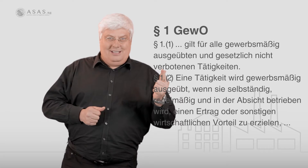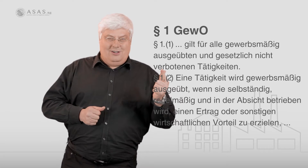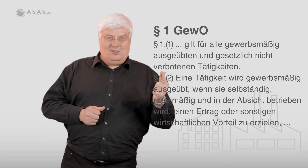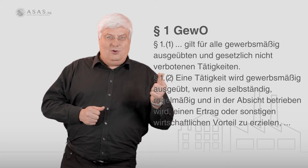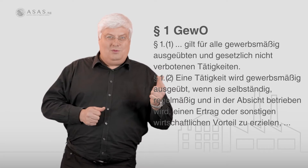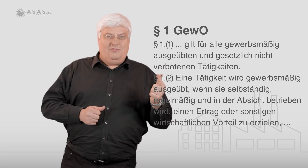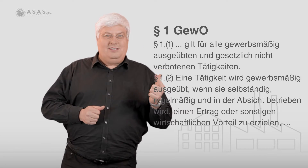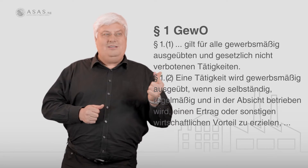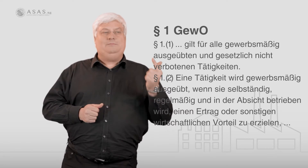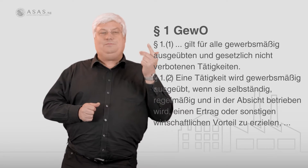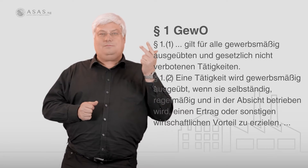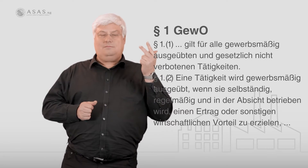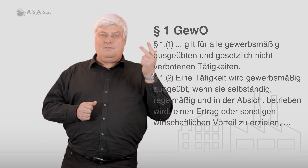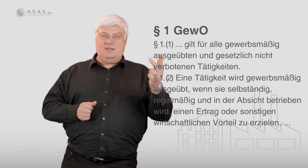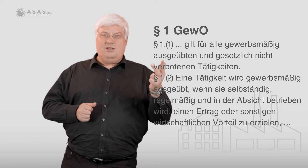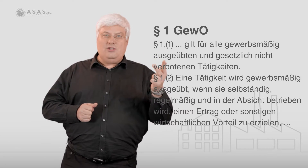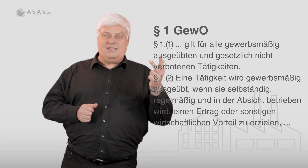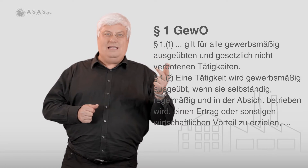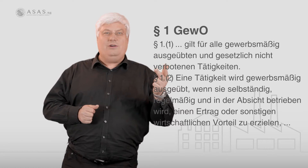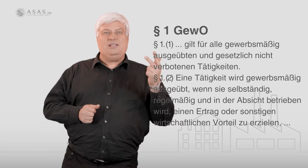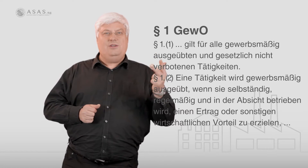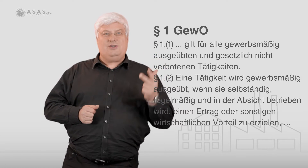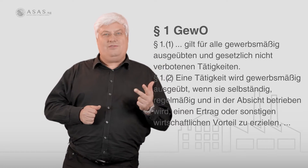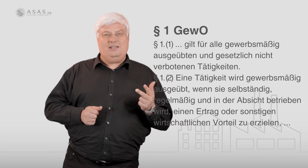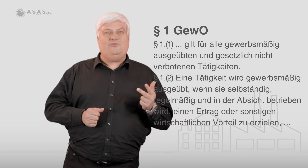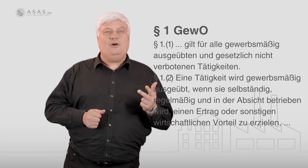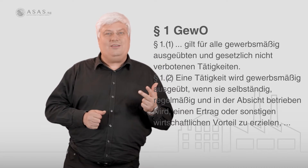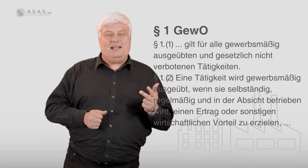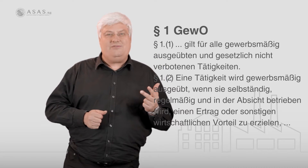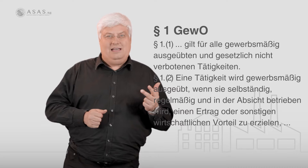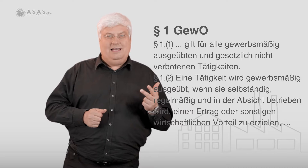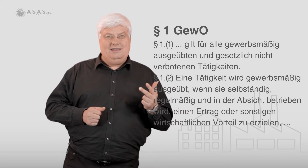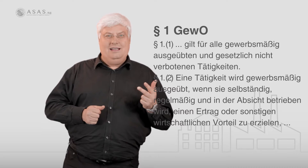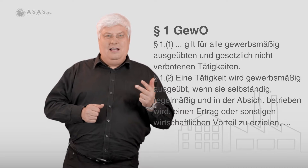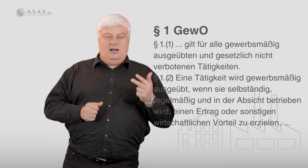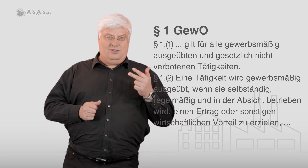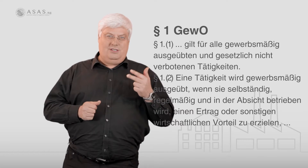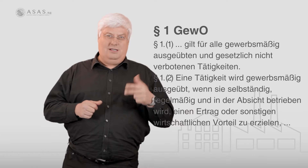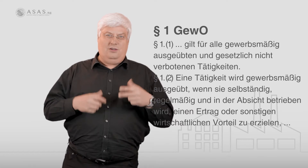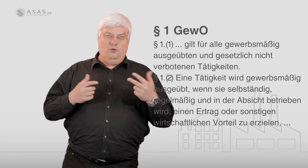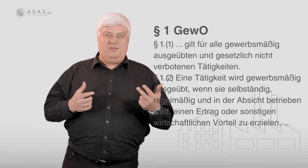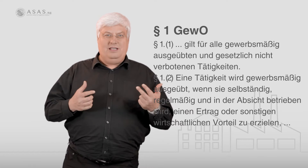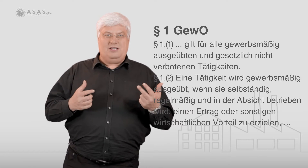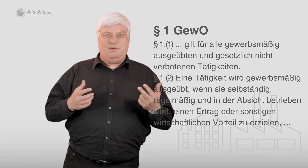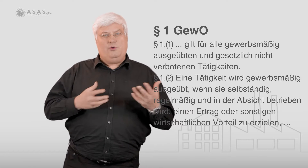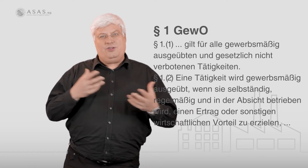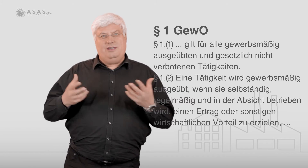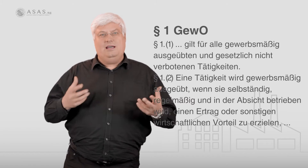ausgeübt wird, die zur Erzielung eines wirtschaftlichen Vorteilswillen ausgeübt wird. Also man möchte hier